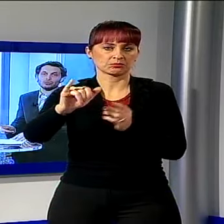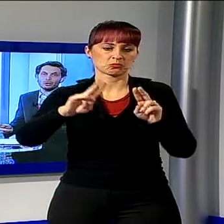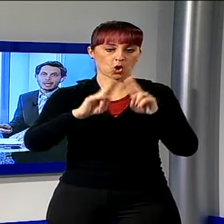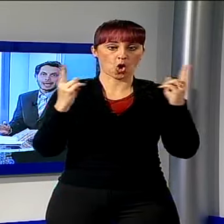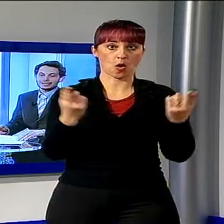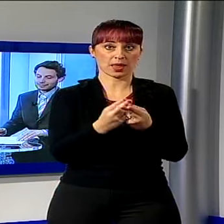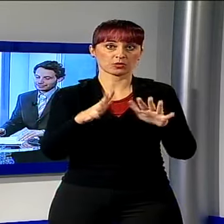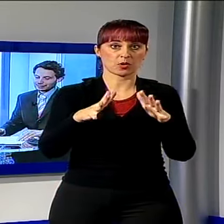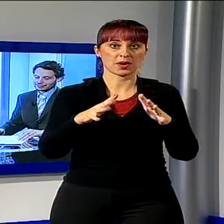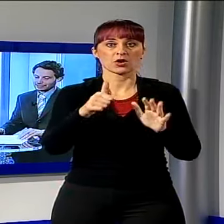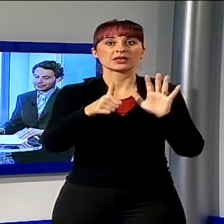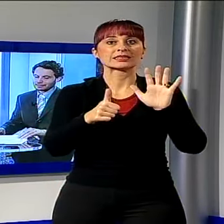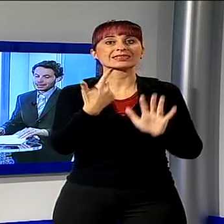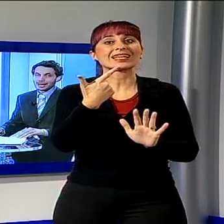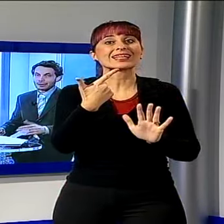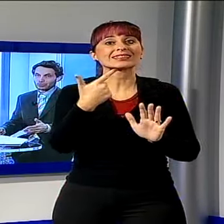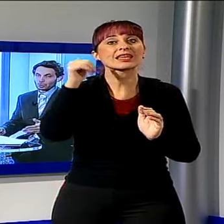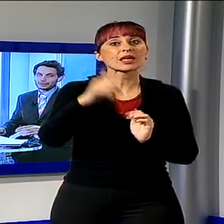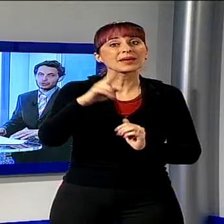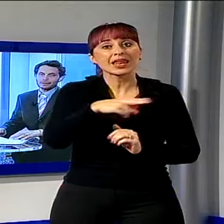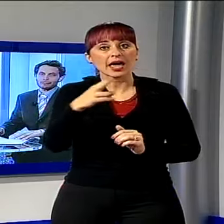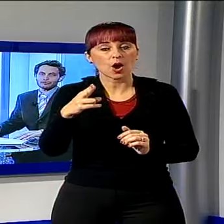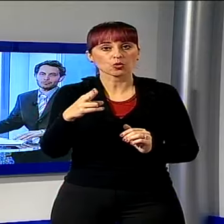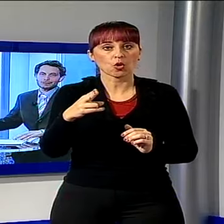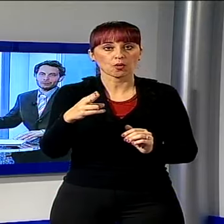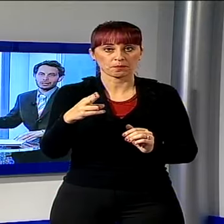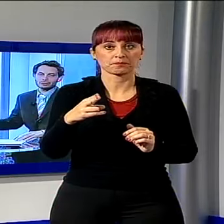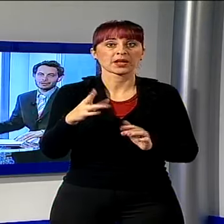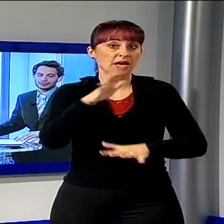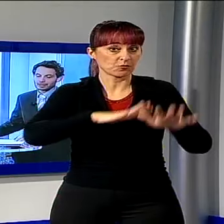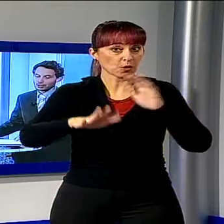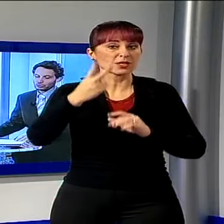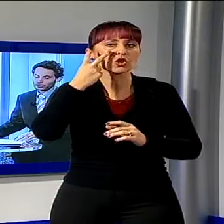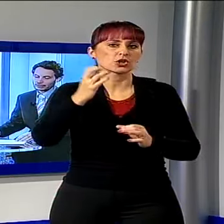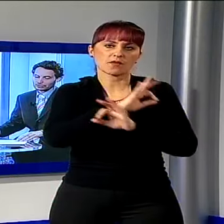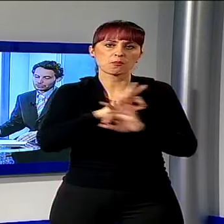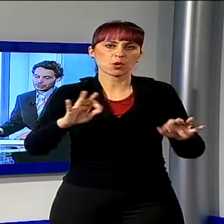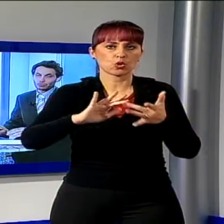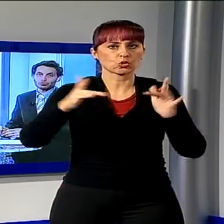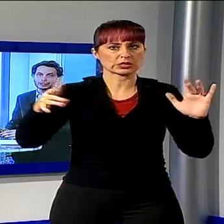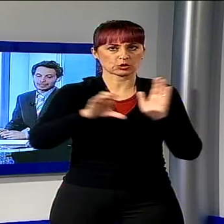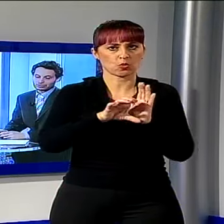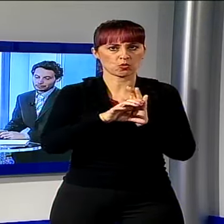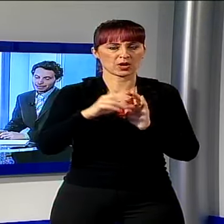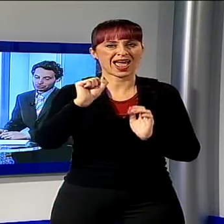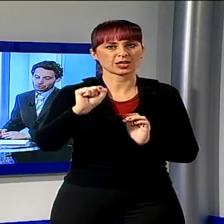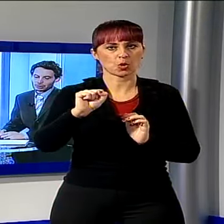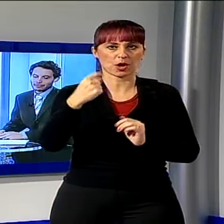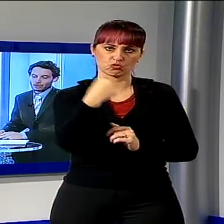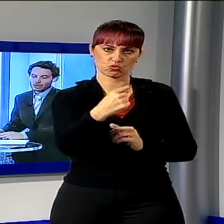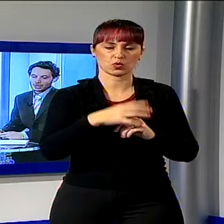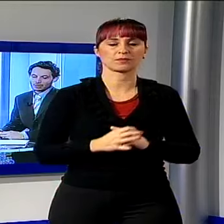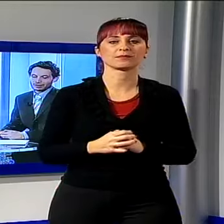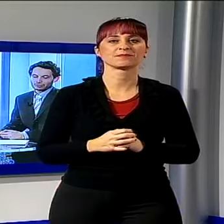del fondo è di 67 mila euro, come dicevamo, le informazioni le trovate sul sito del Comune di Alto Pascio.